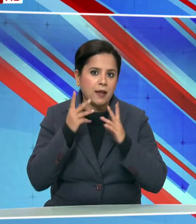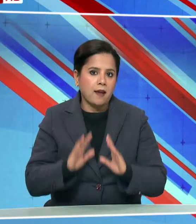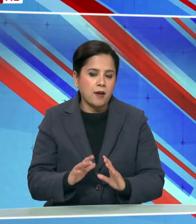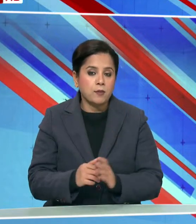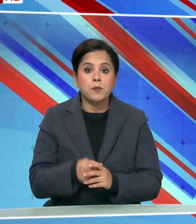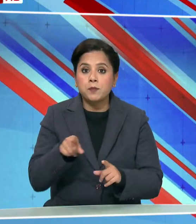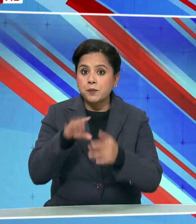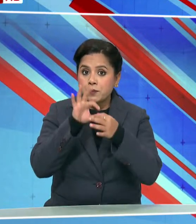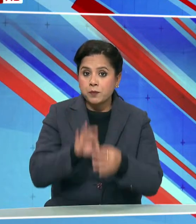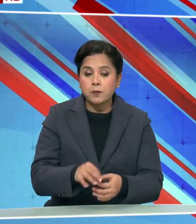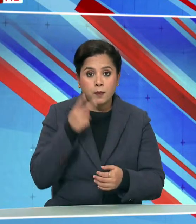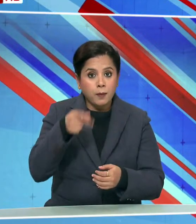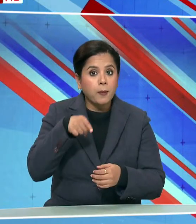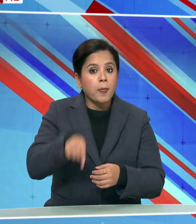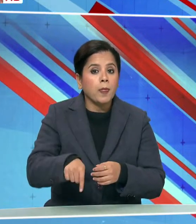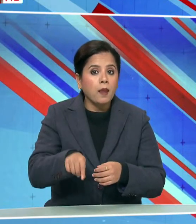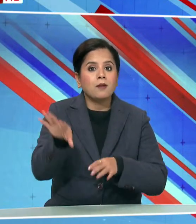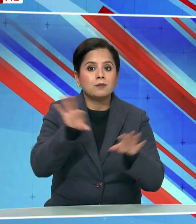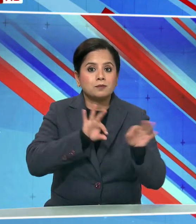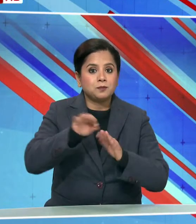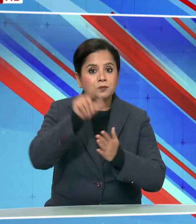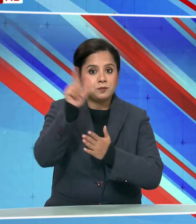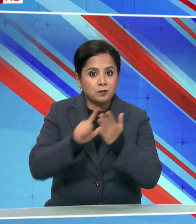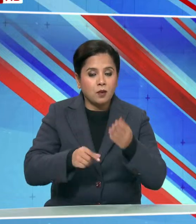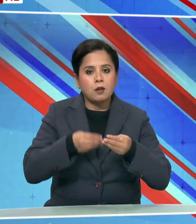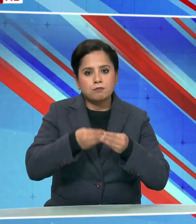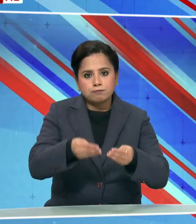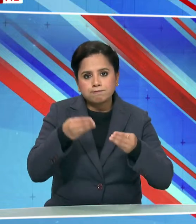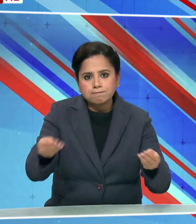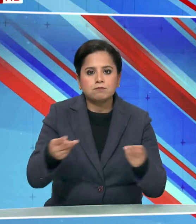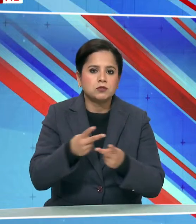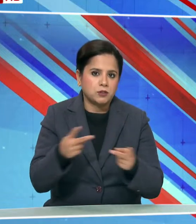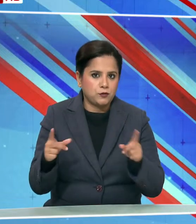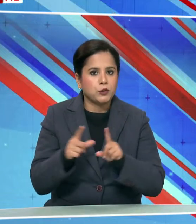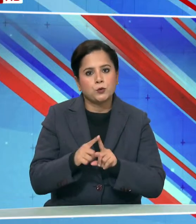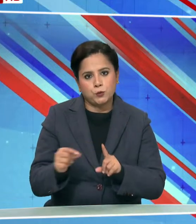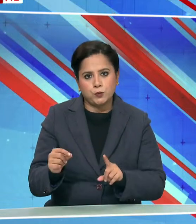इस दोरान वो नियुक्ती पत्रों का वितरन भी करेंगे